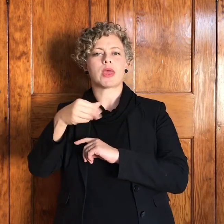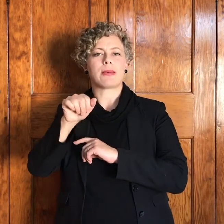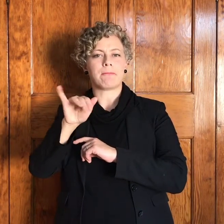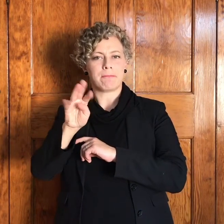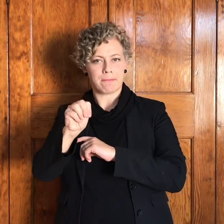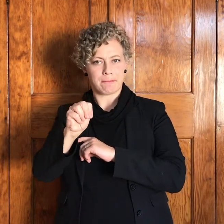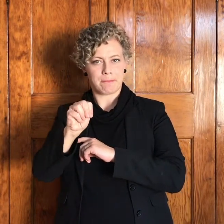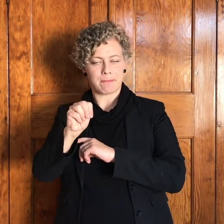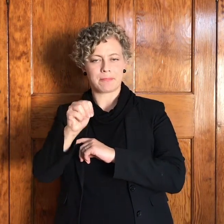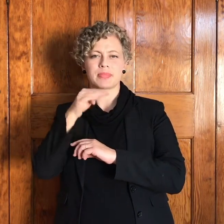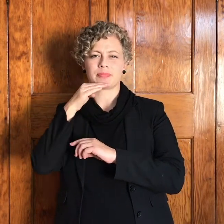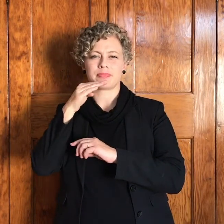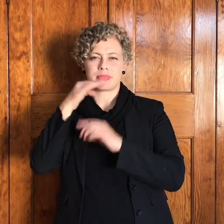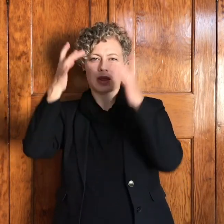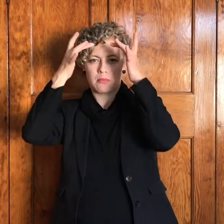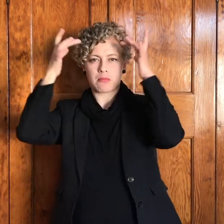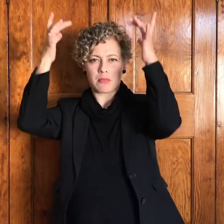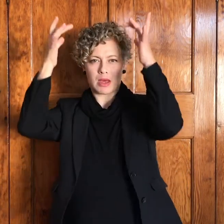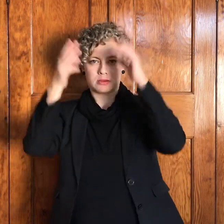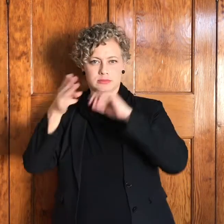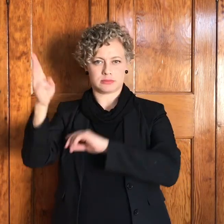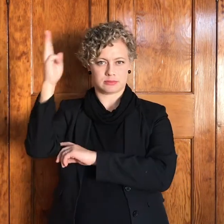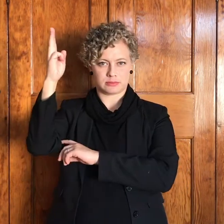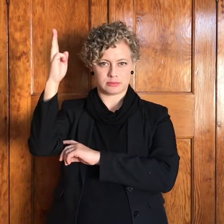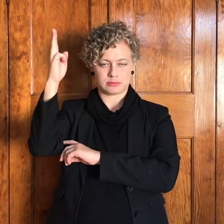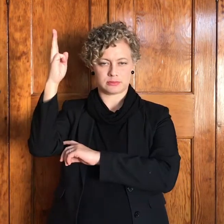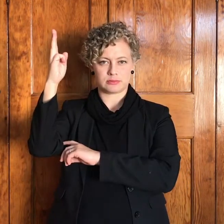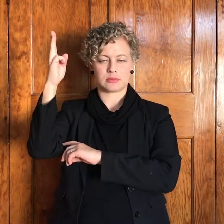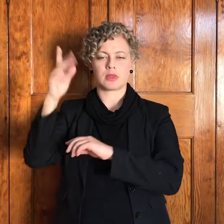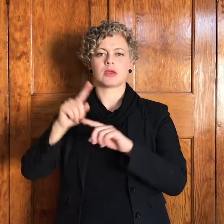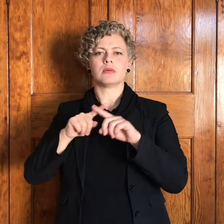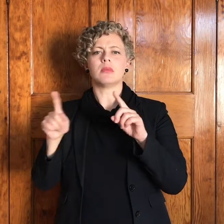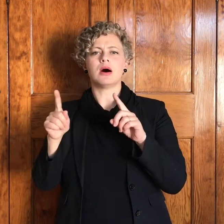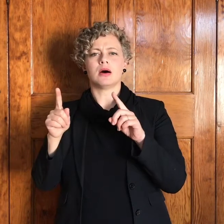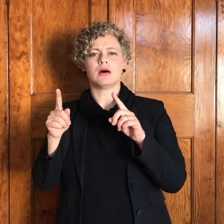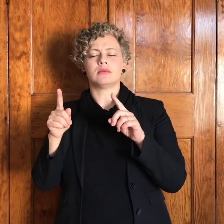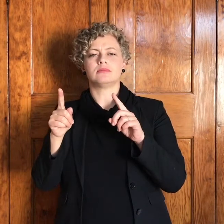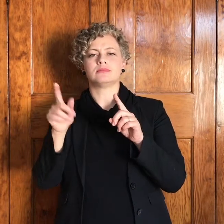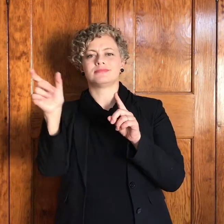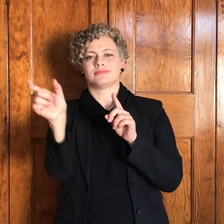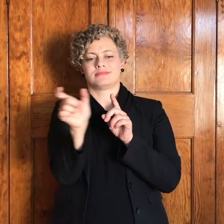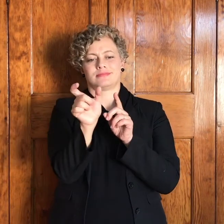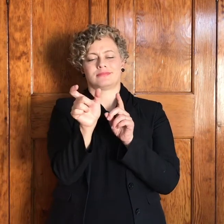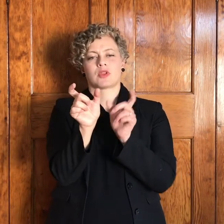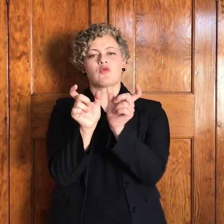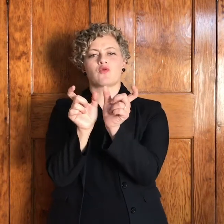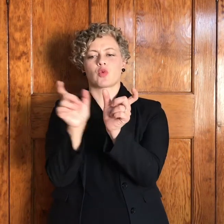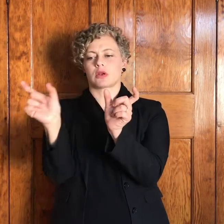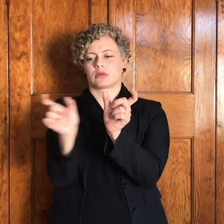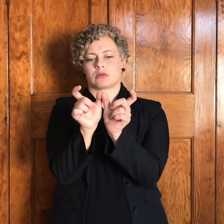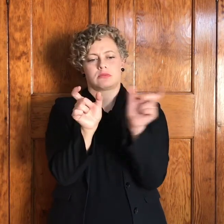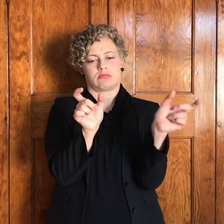majesteit uitdrukking is maar in samenvoeging samenstelling soos hierdie word die verkorte vorm